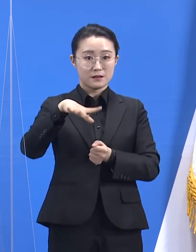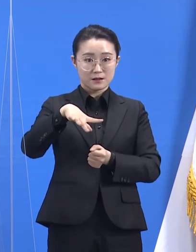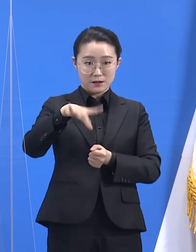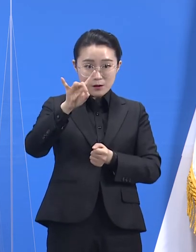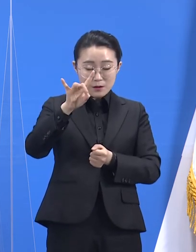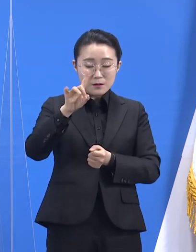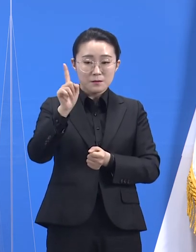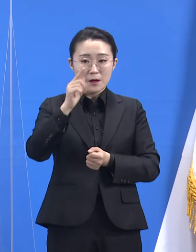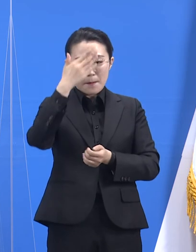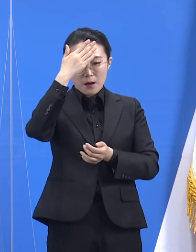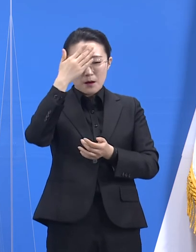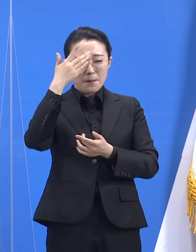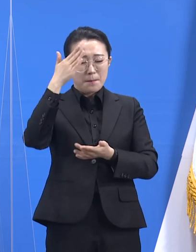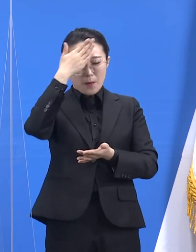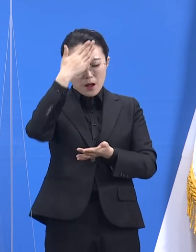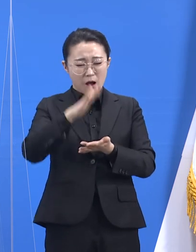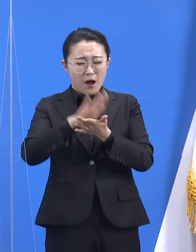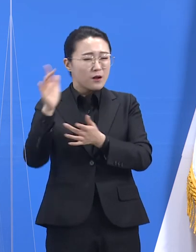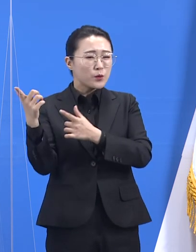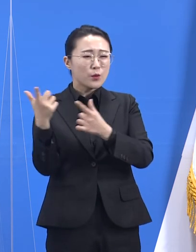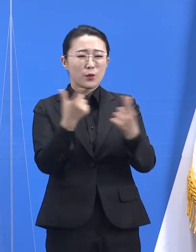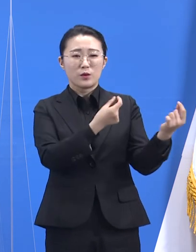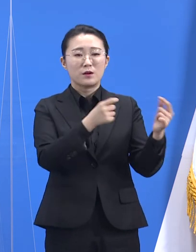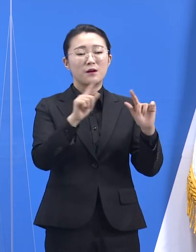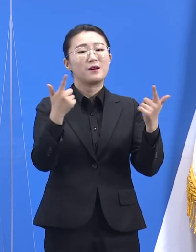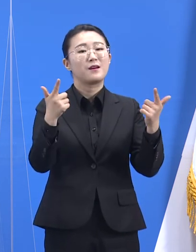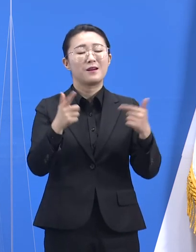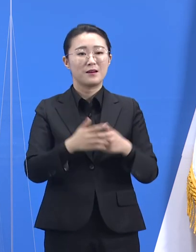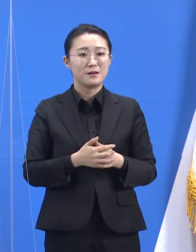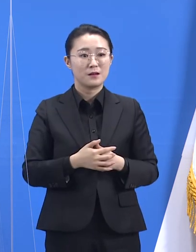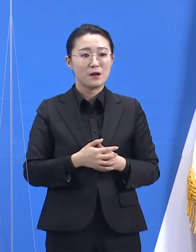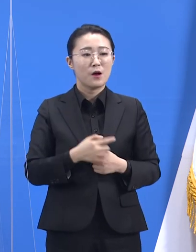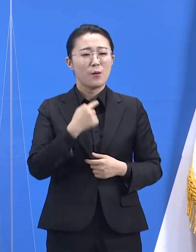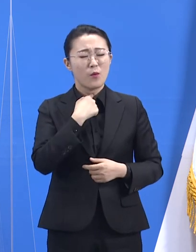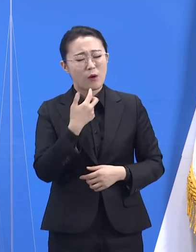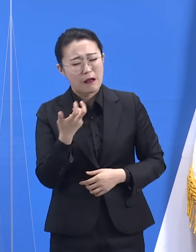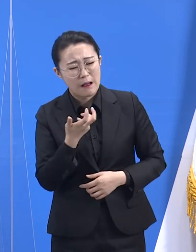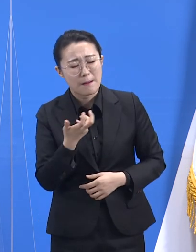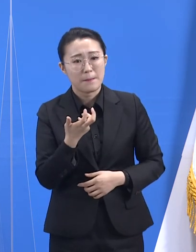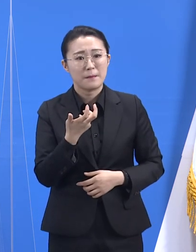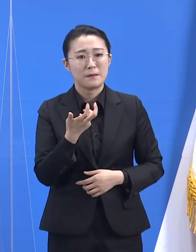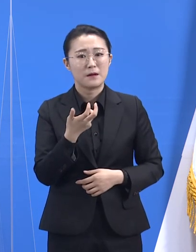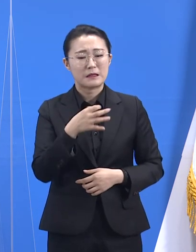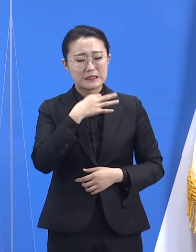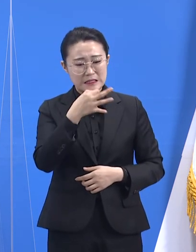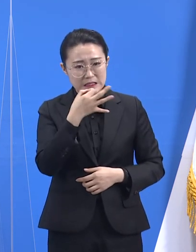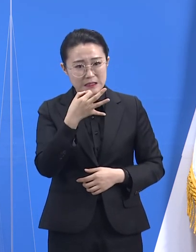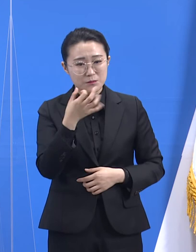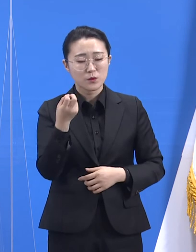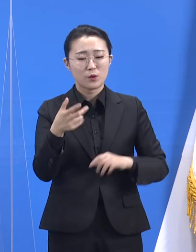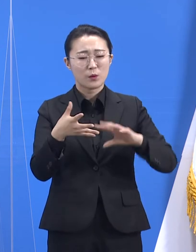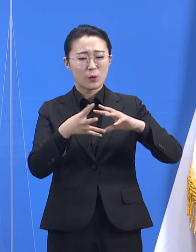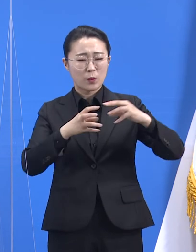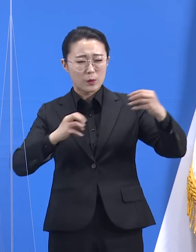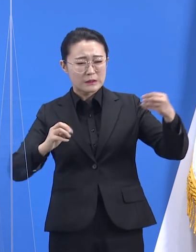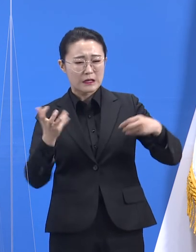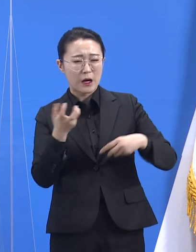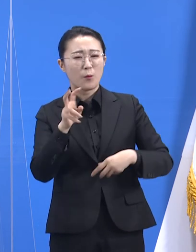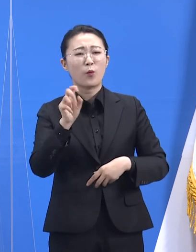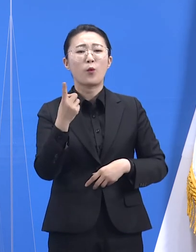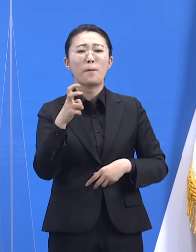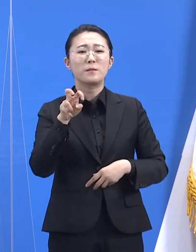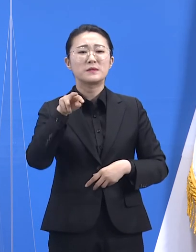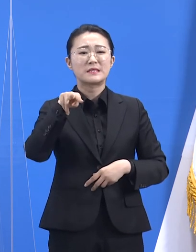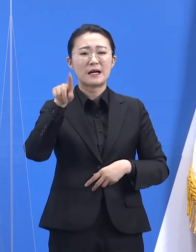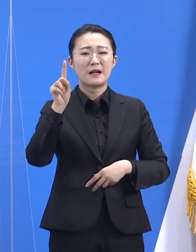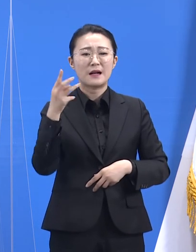않습니다. 기침이나 목통증 같은 상기도 감염 증상이나 근육통 같은 몸살 증상을 느끼는